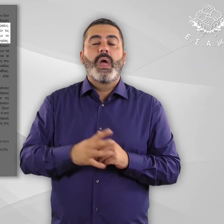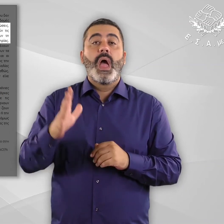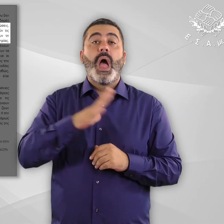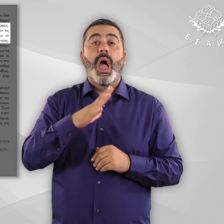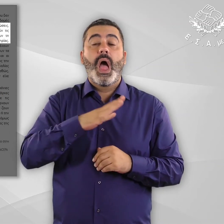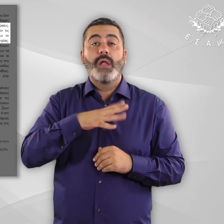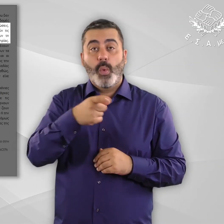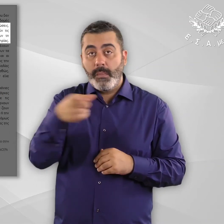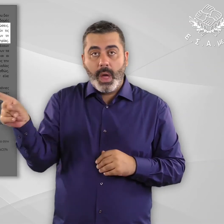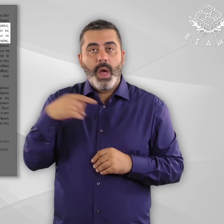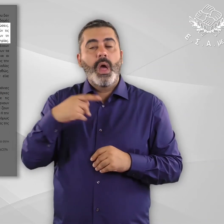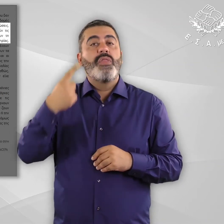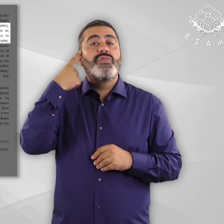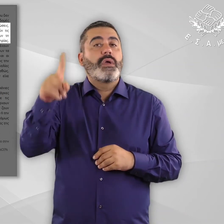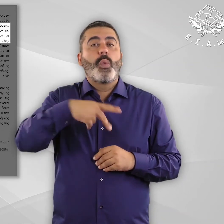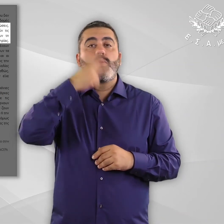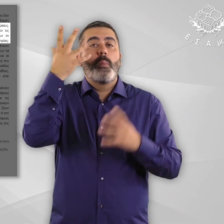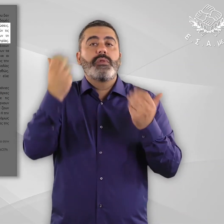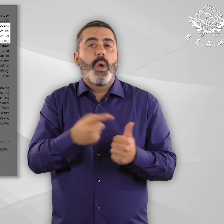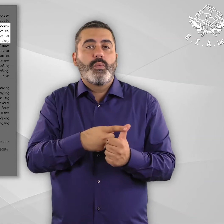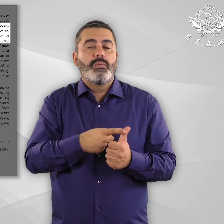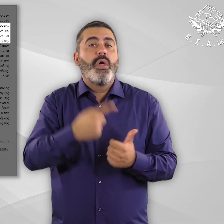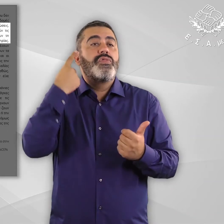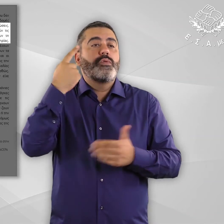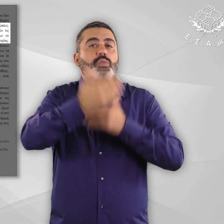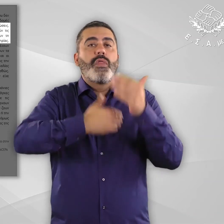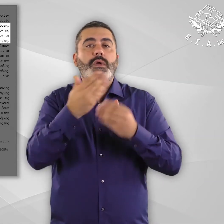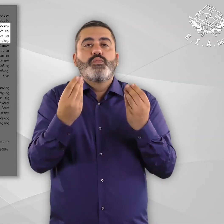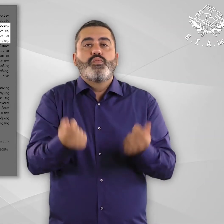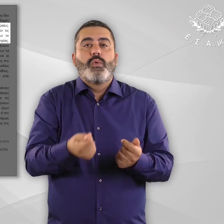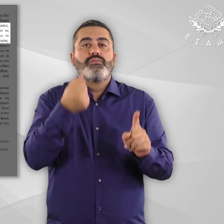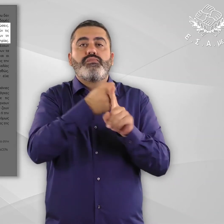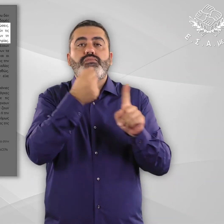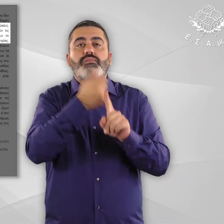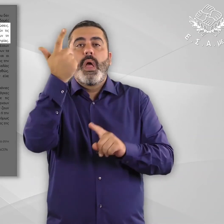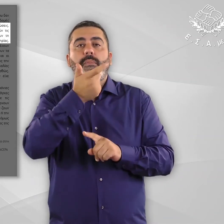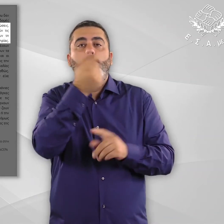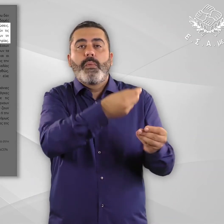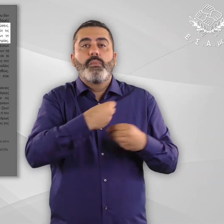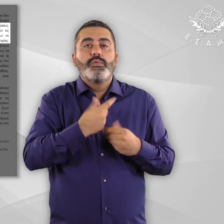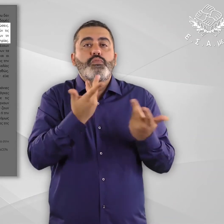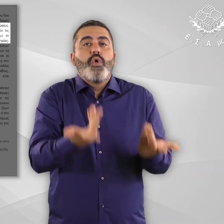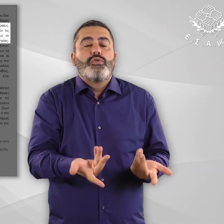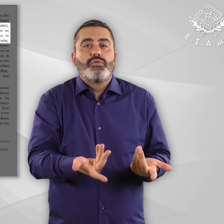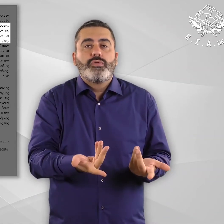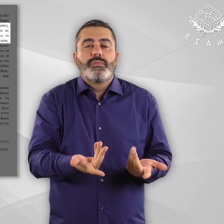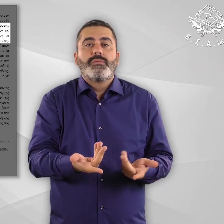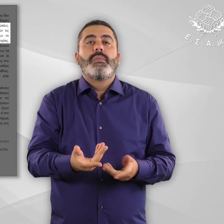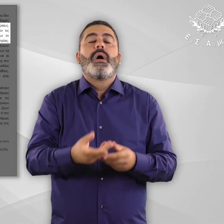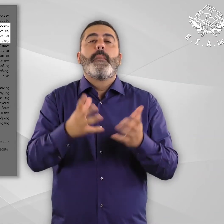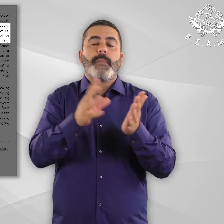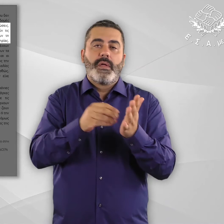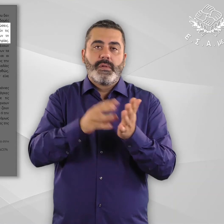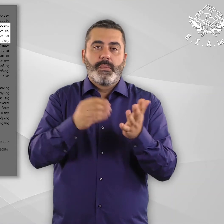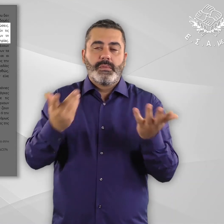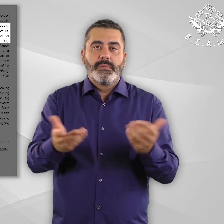και στις δύο προαναφερόμενες περιπτώσεις, τα άτομα δεν γνωρίζουν τα δικαιώματά τους και αγνώουν τις διαδικασίες μέσω των οποίων μπορούν να